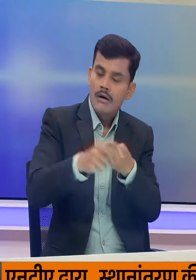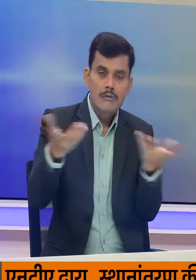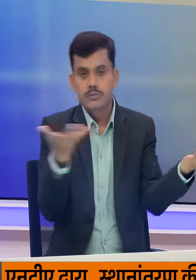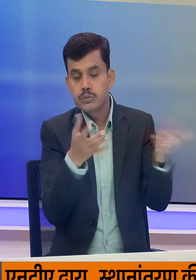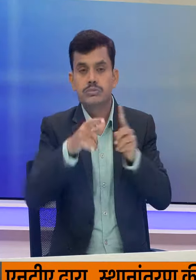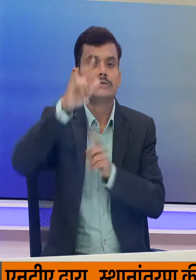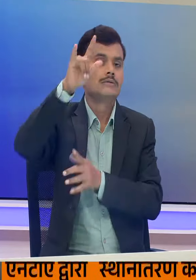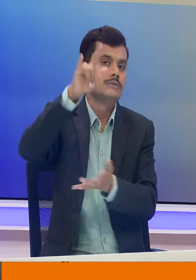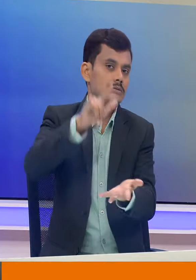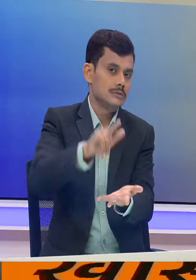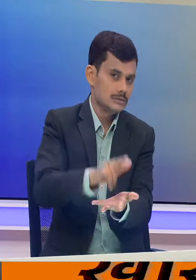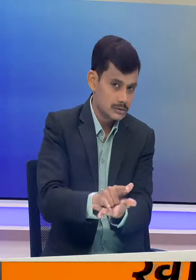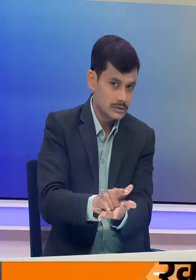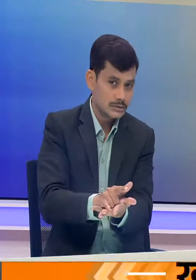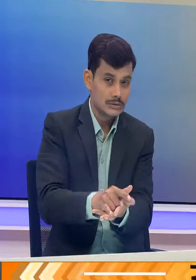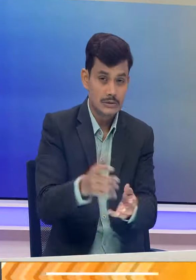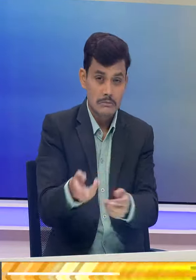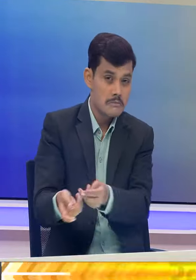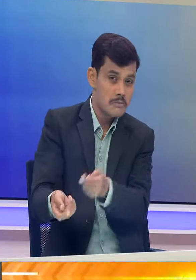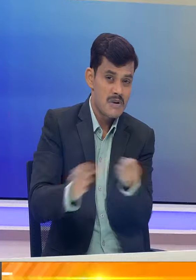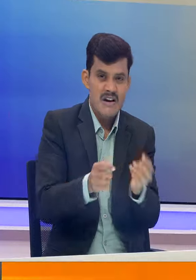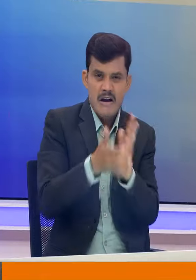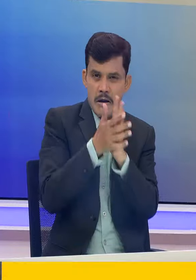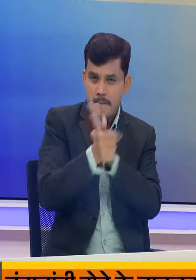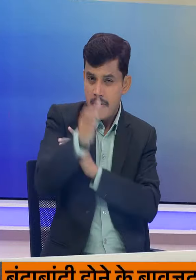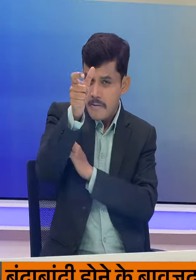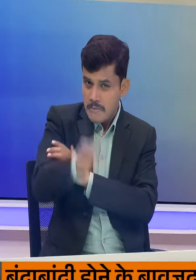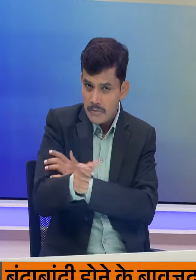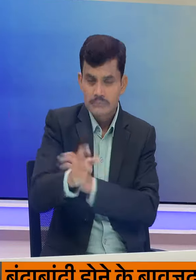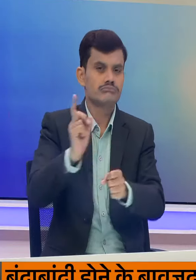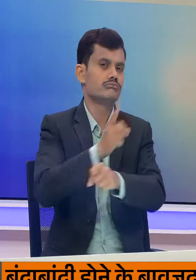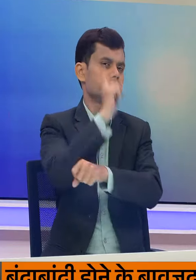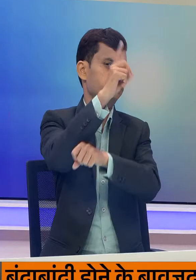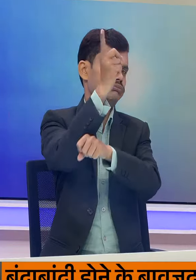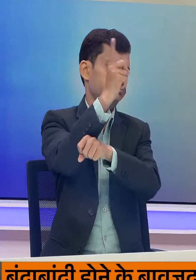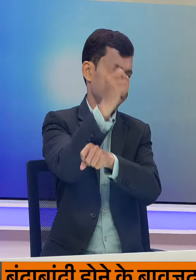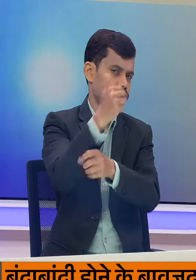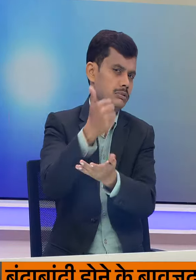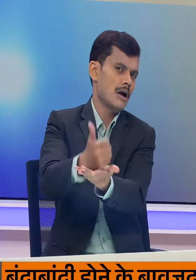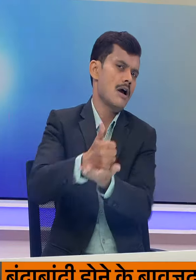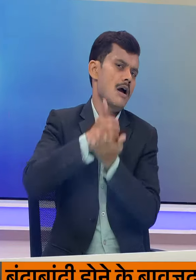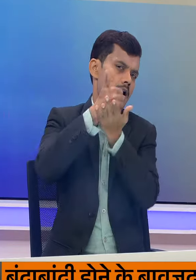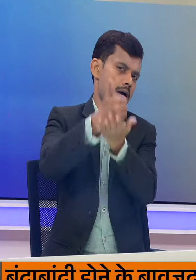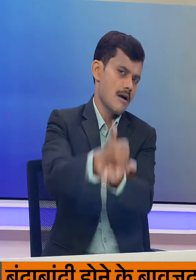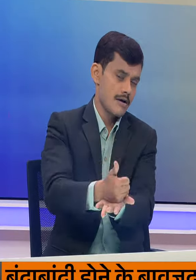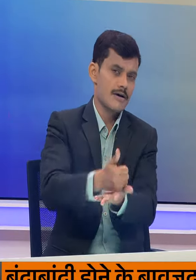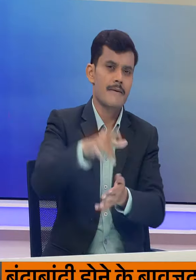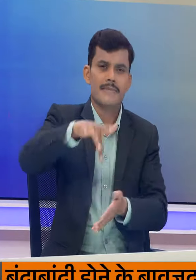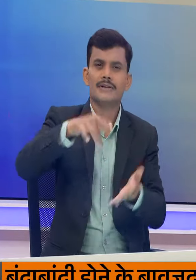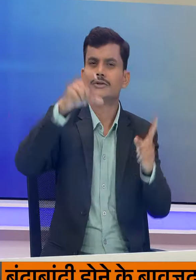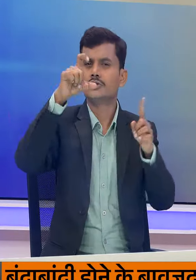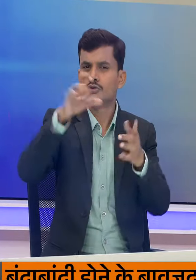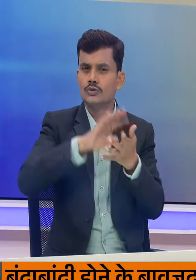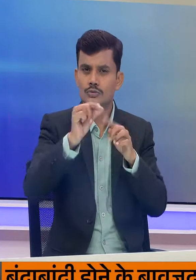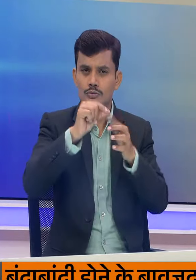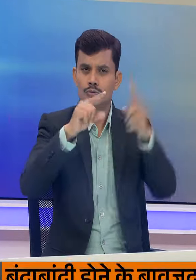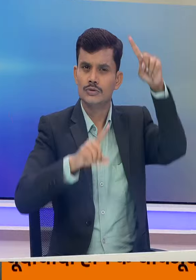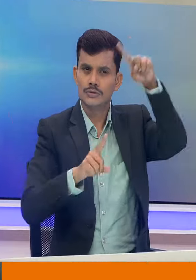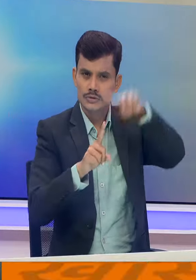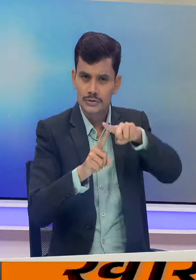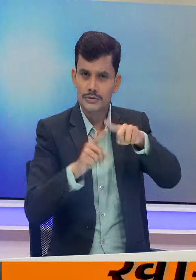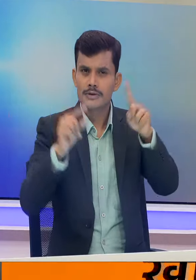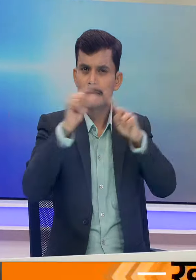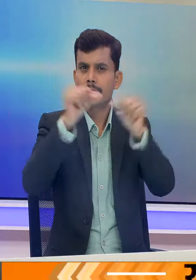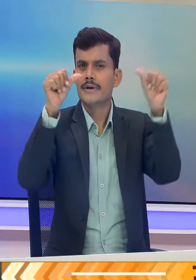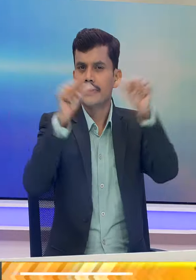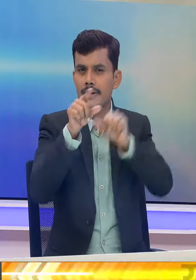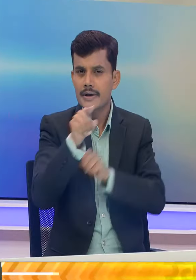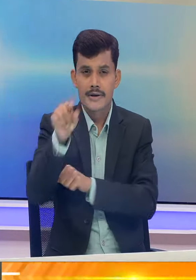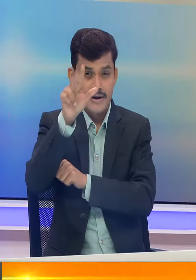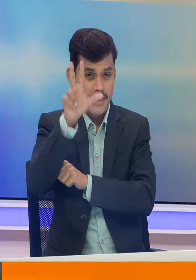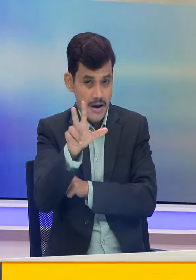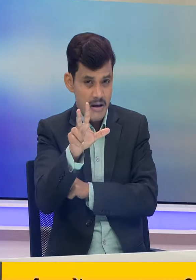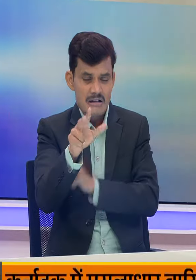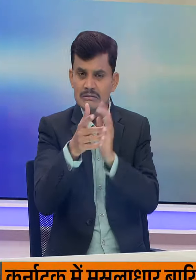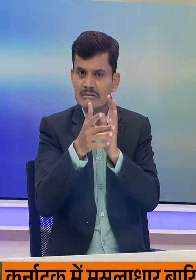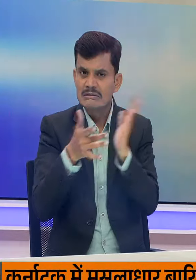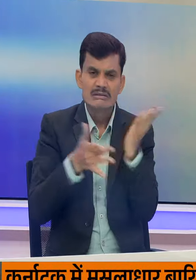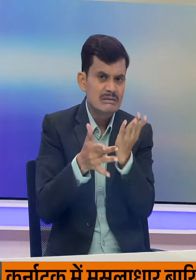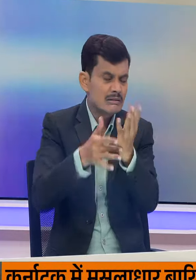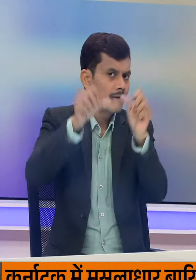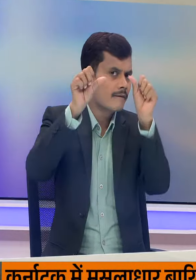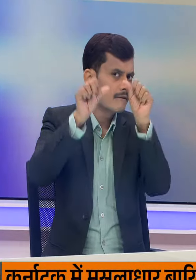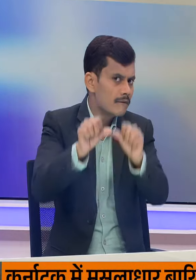बरफीले